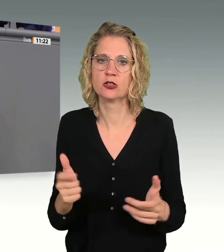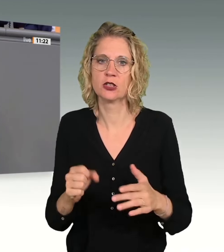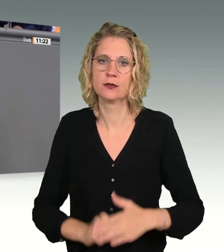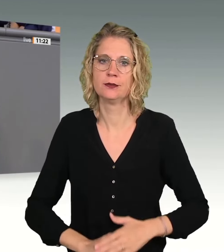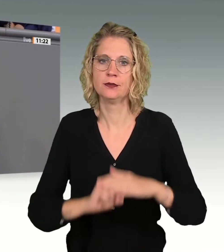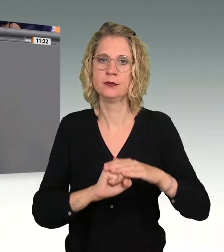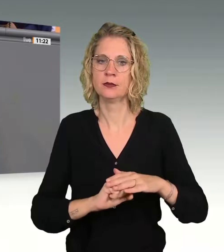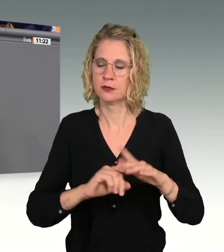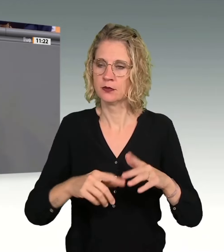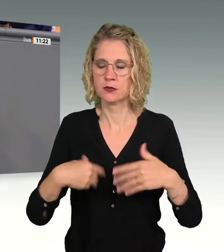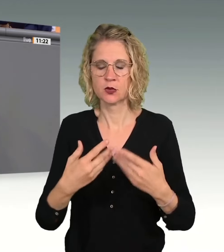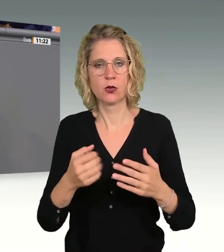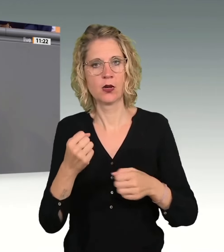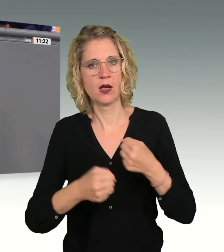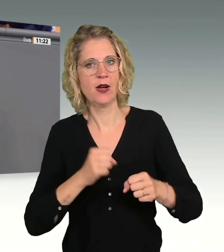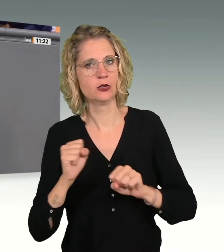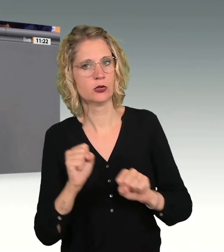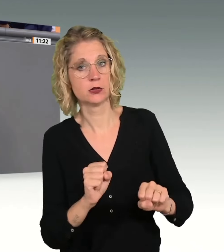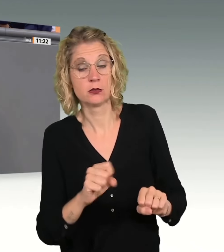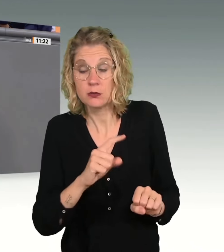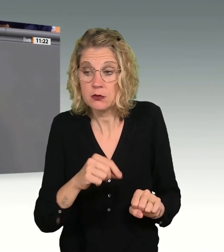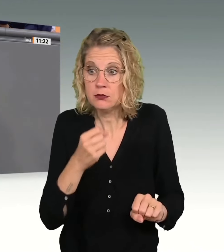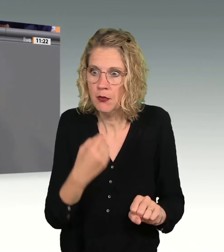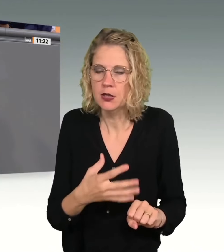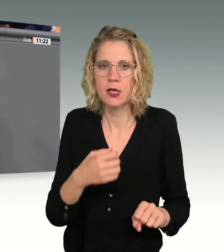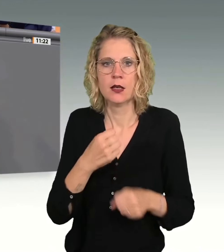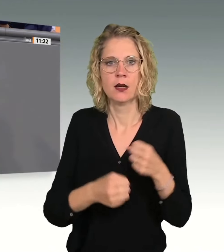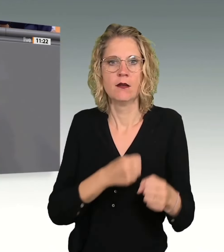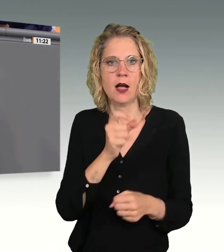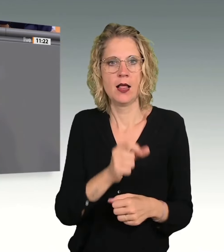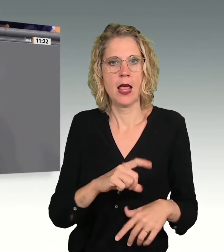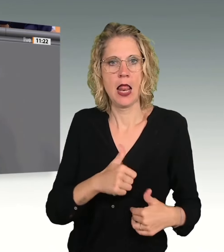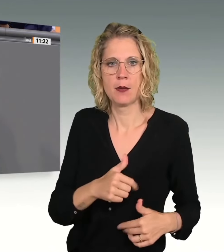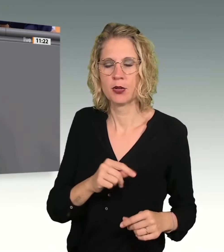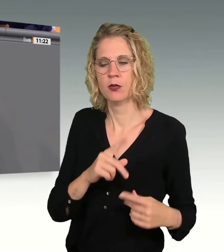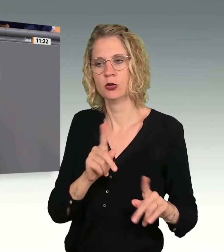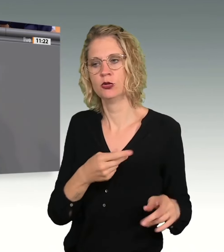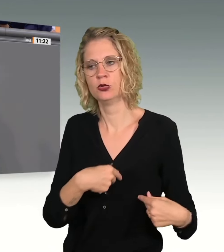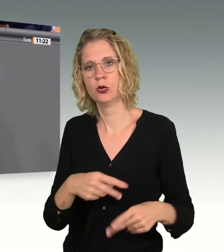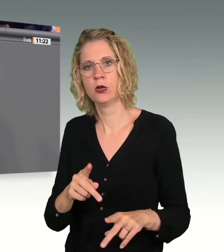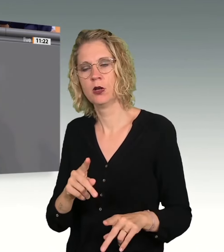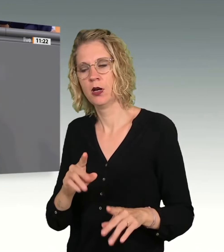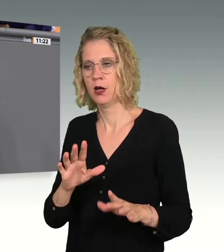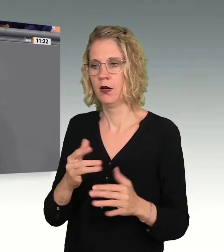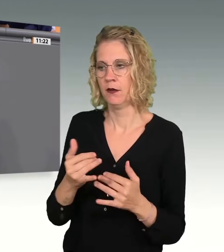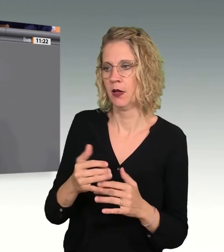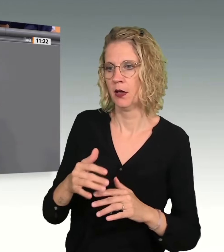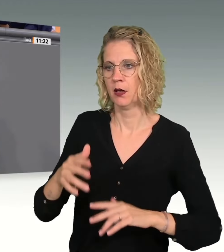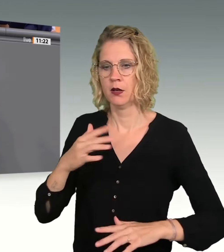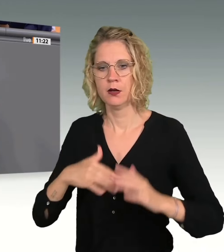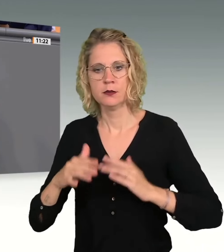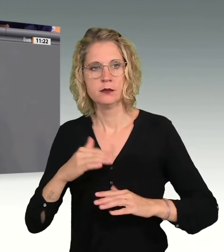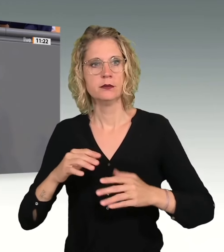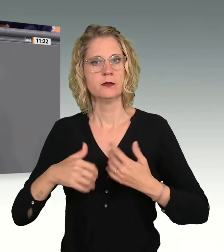werden und nach überlebten Gewalterfahrungen den Weg zurück ins Leben wiederzufinden. Einige